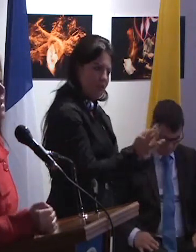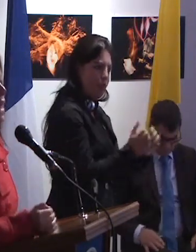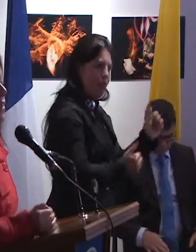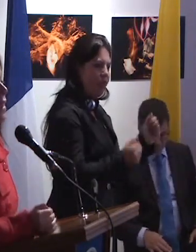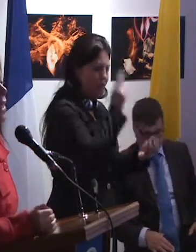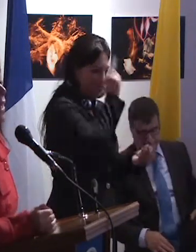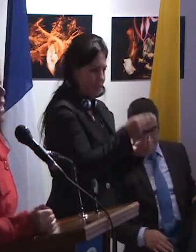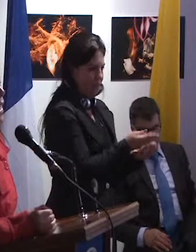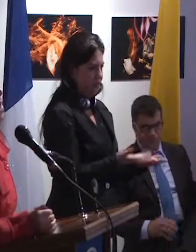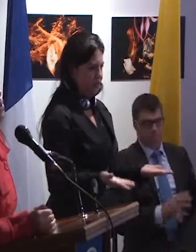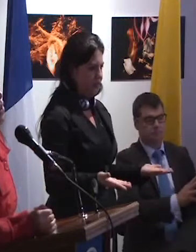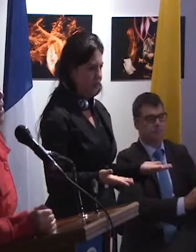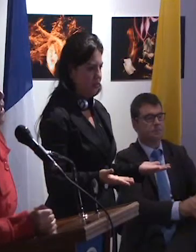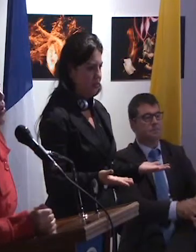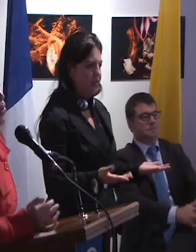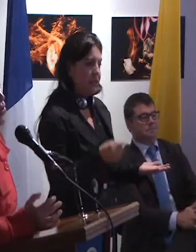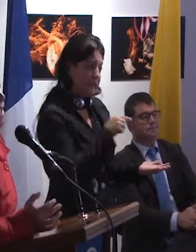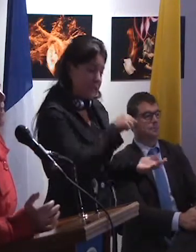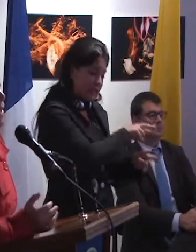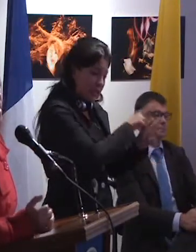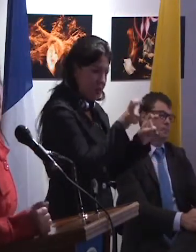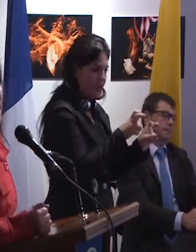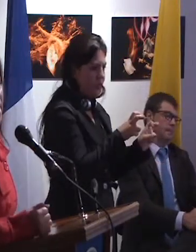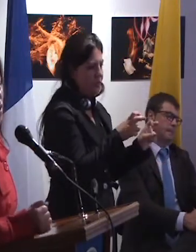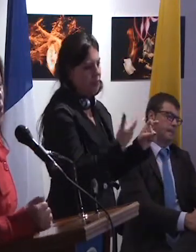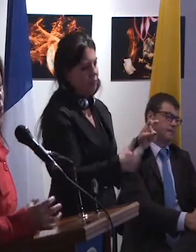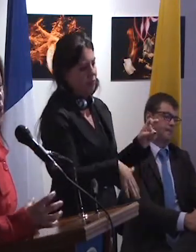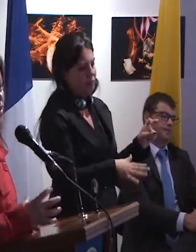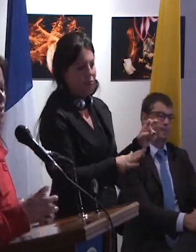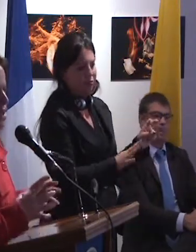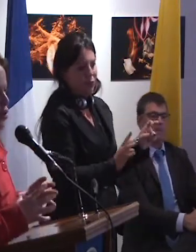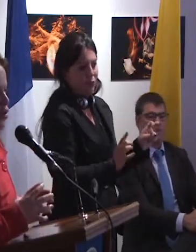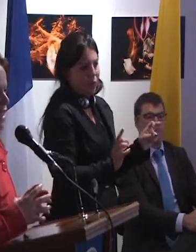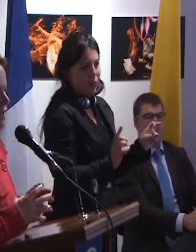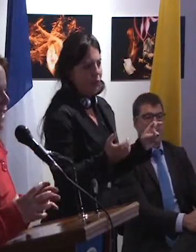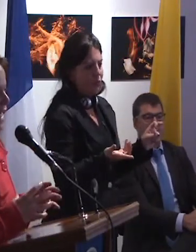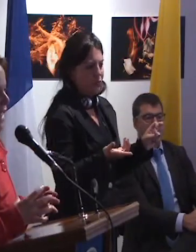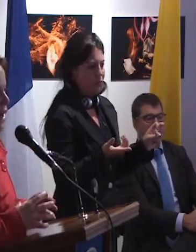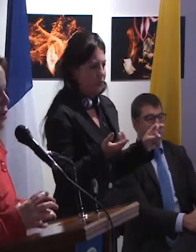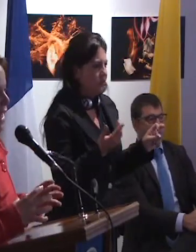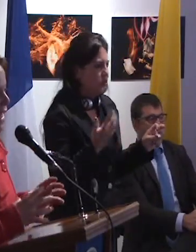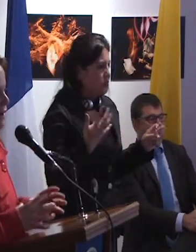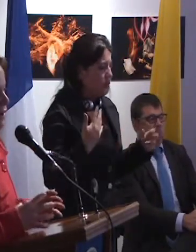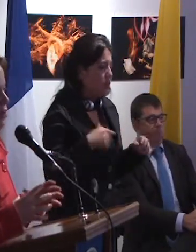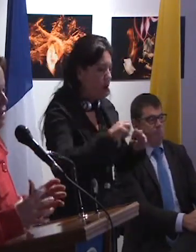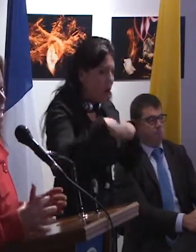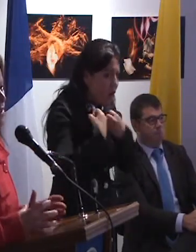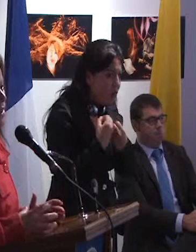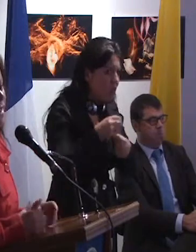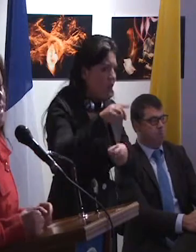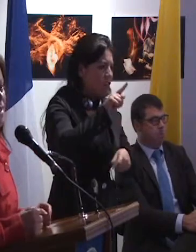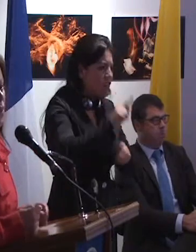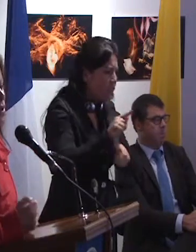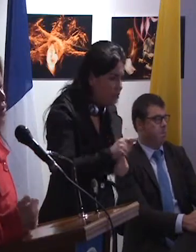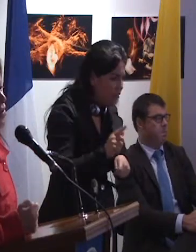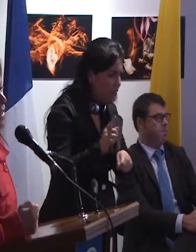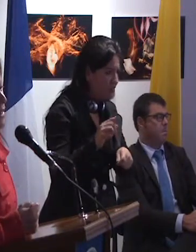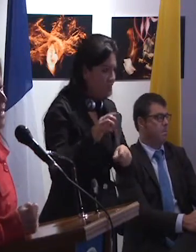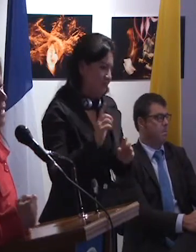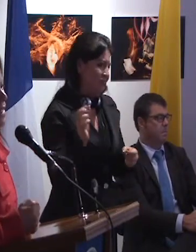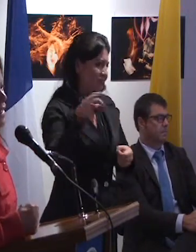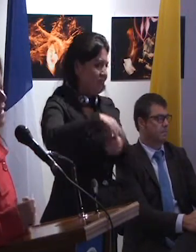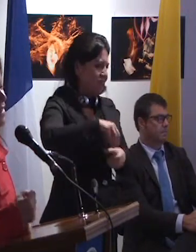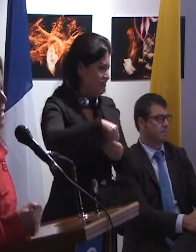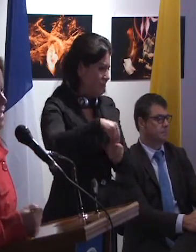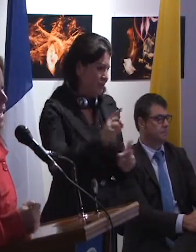de la diversidad, es un tema que no se circunscribe al aula, a la facultad, sino es un